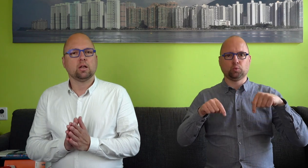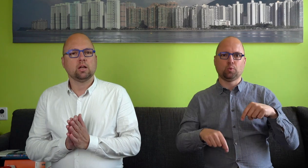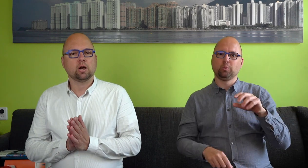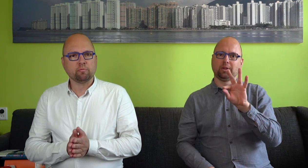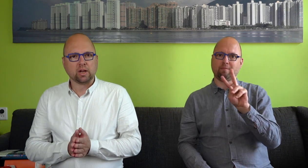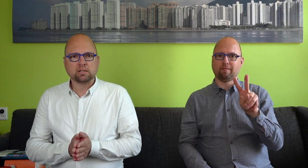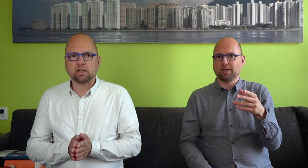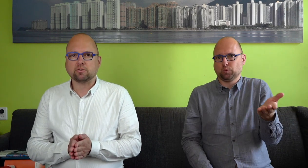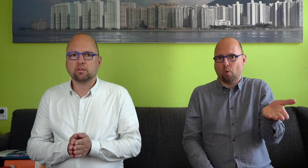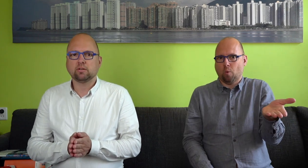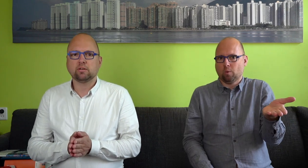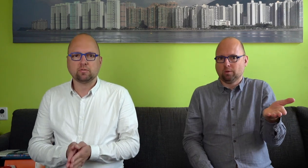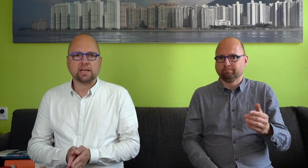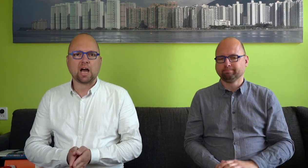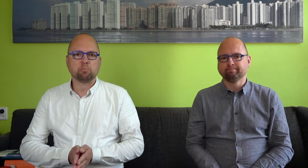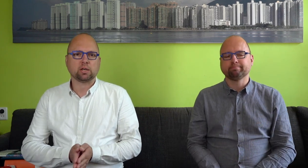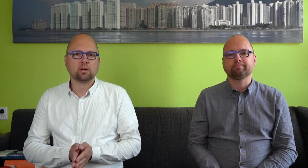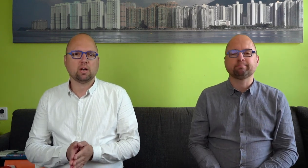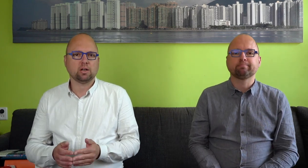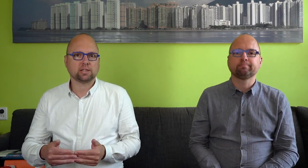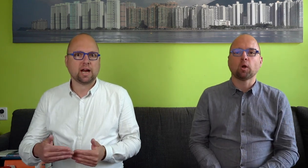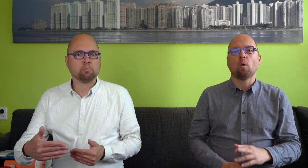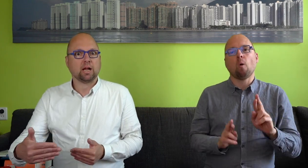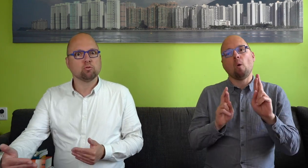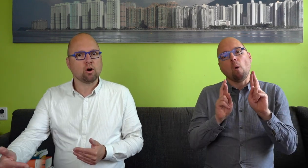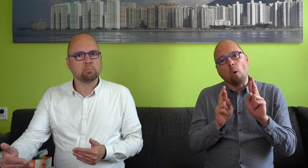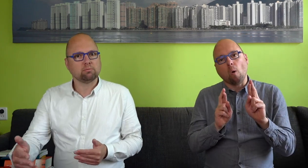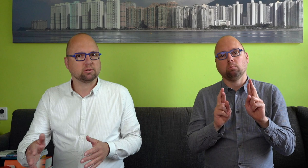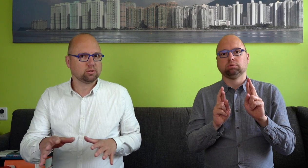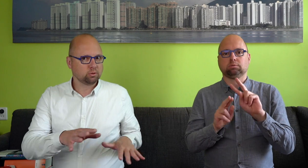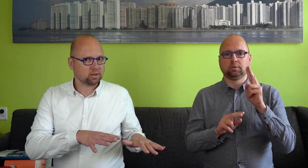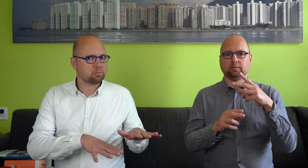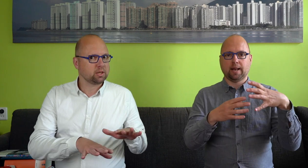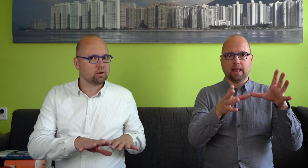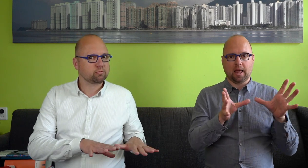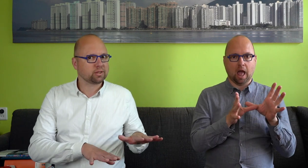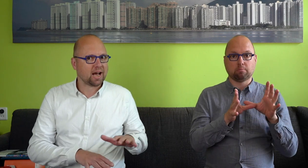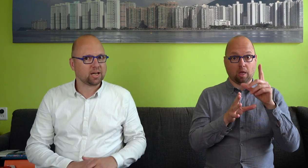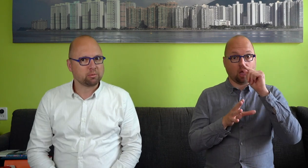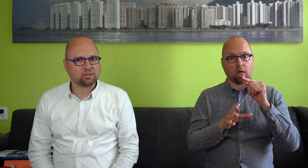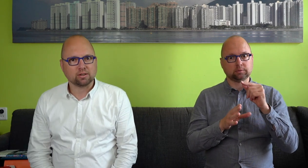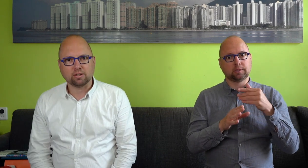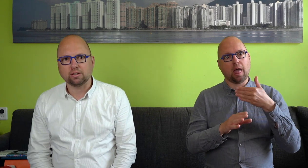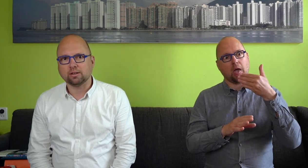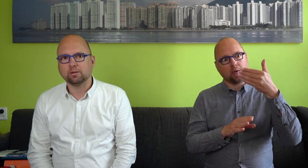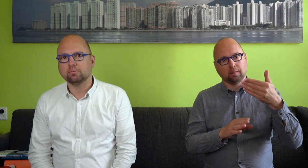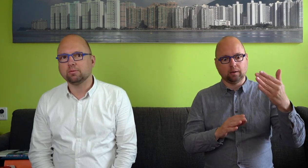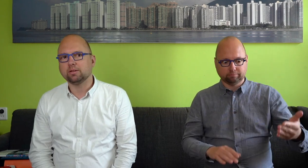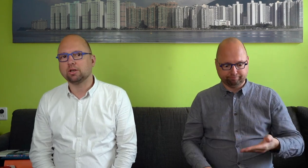Ik hoop van harte dat de Tweede Kamer, als ze daar eenmaal aan toekomen, want natuurlijk hebben die ook verdraging met die